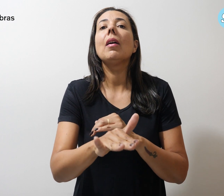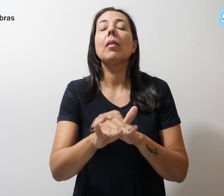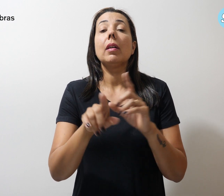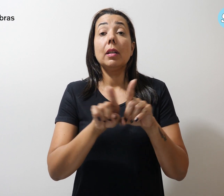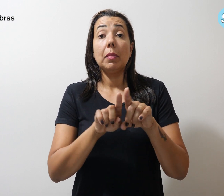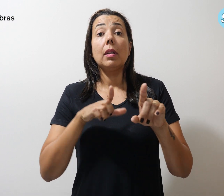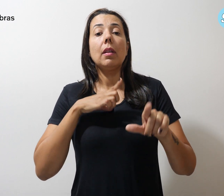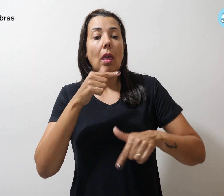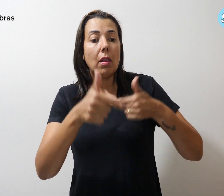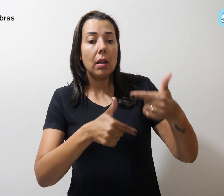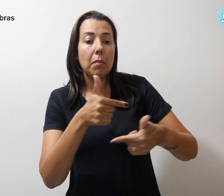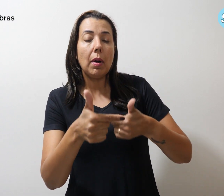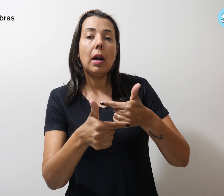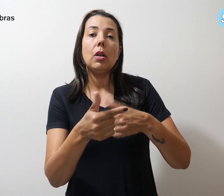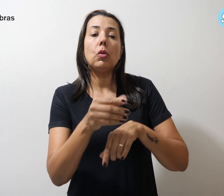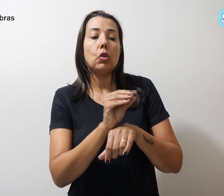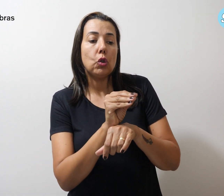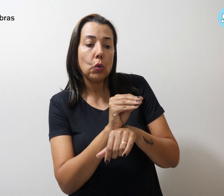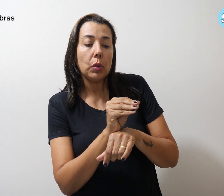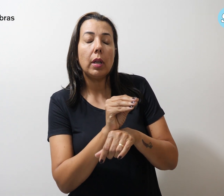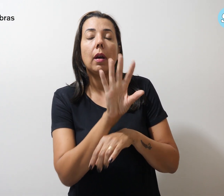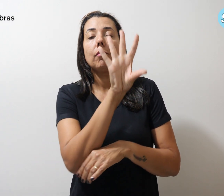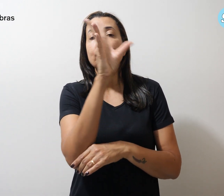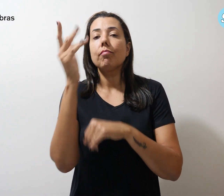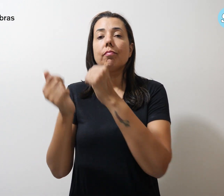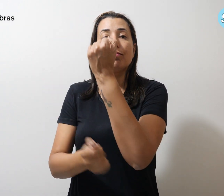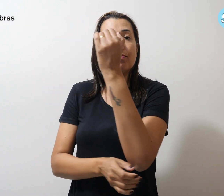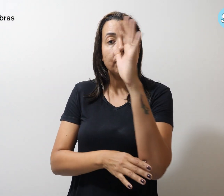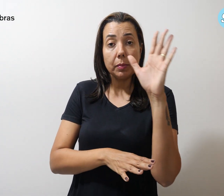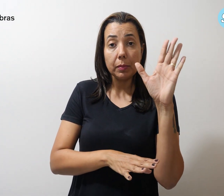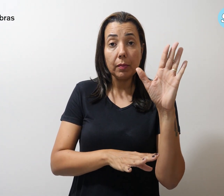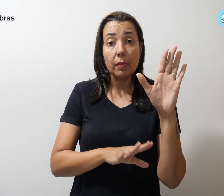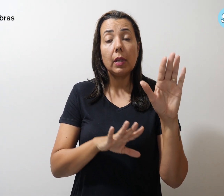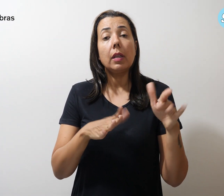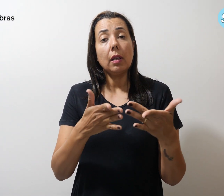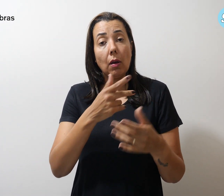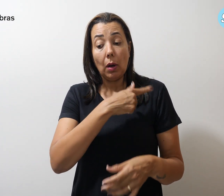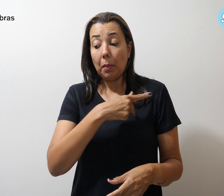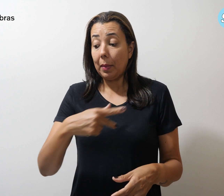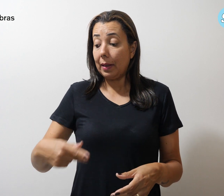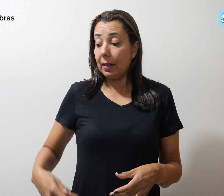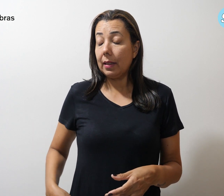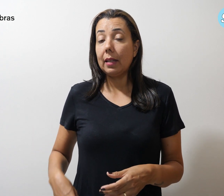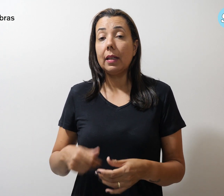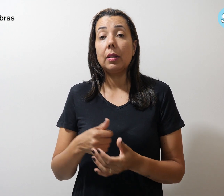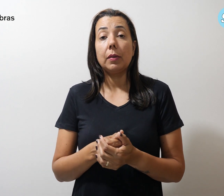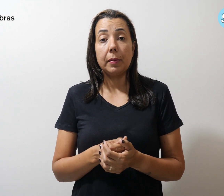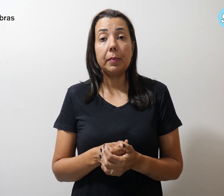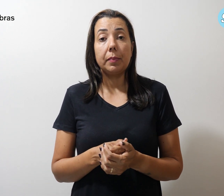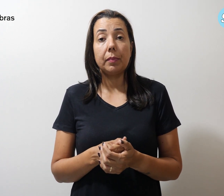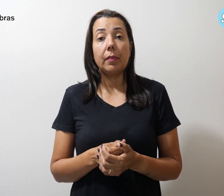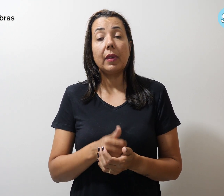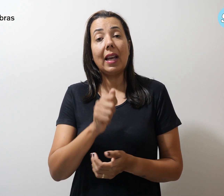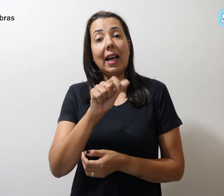trabalho de preservação ambiental. A presidenta da Centicoupe, Aline Souza,